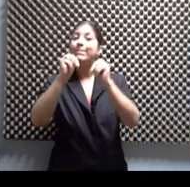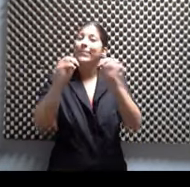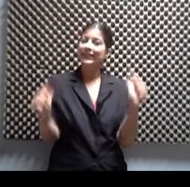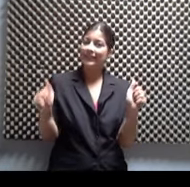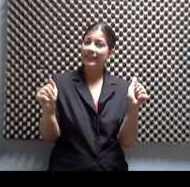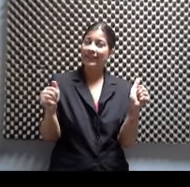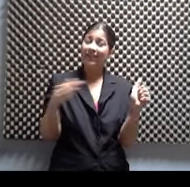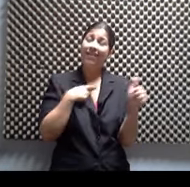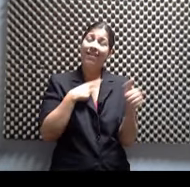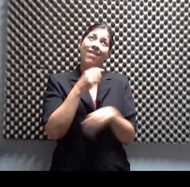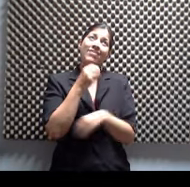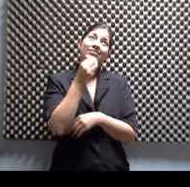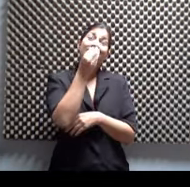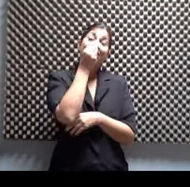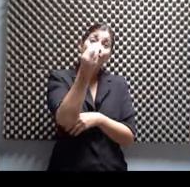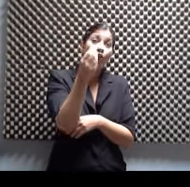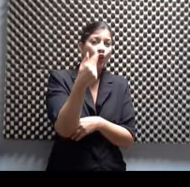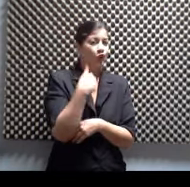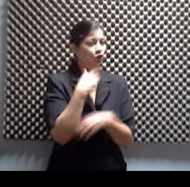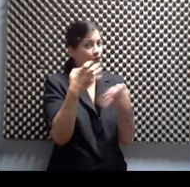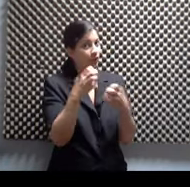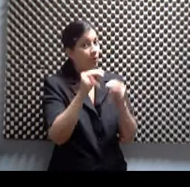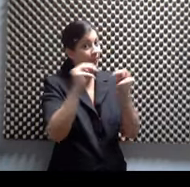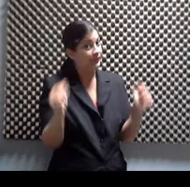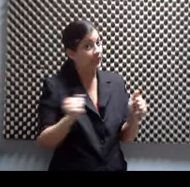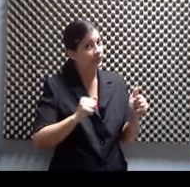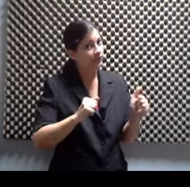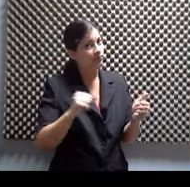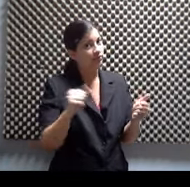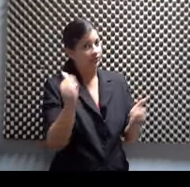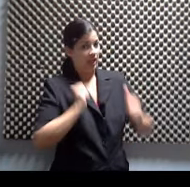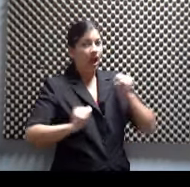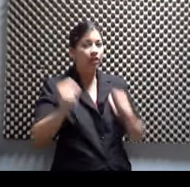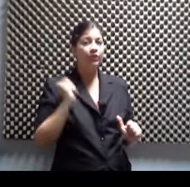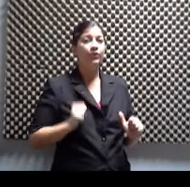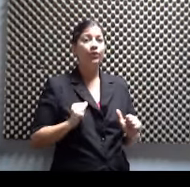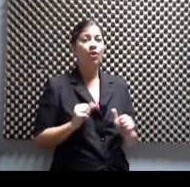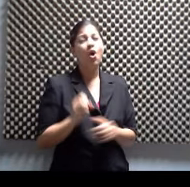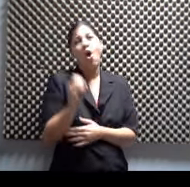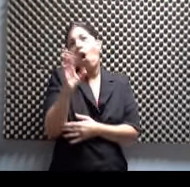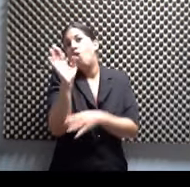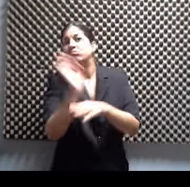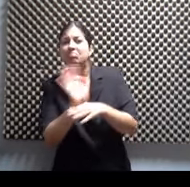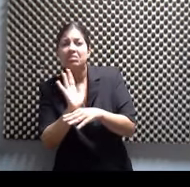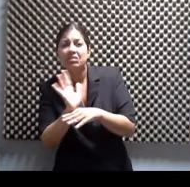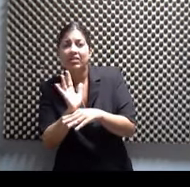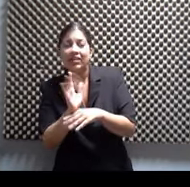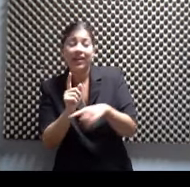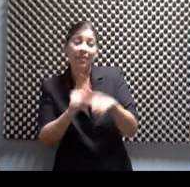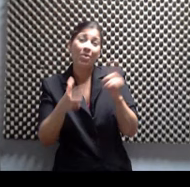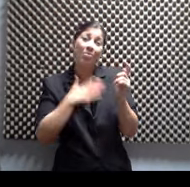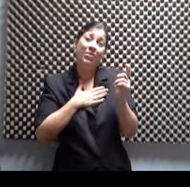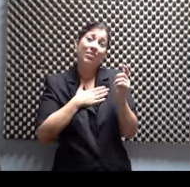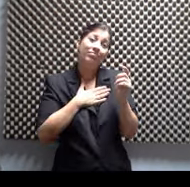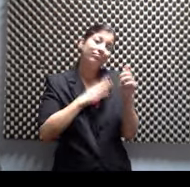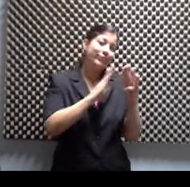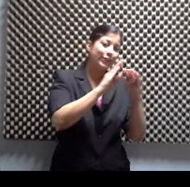gracioso de todo es que yo quería hacer una maestría en teatro. ¿Verdad? O en cine. Pero mi bachillerato era en mercadeo. Así que era bien